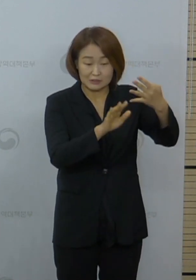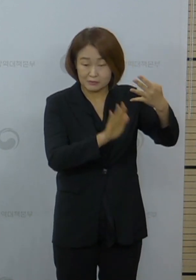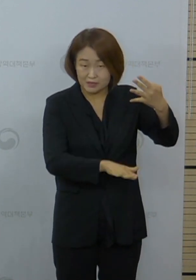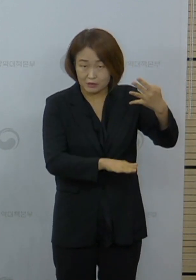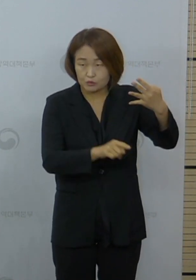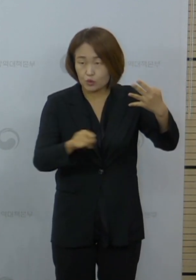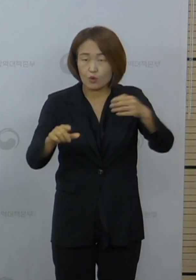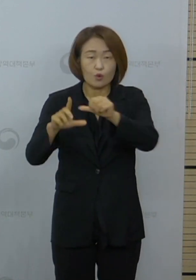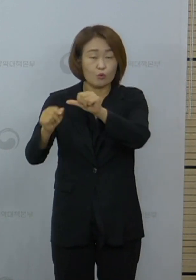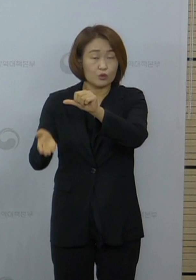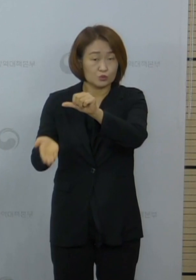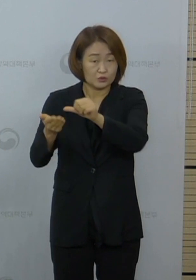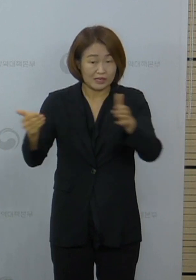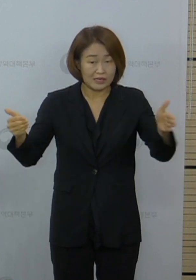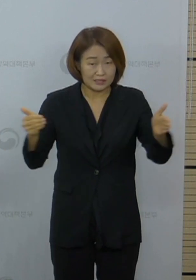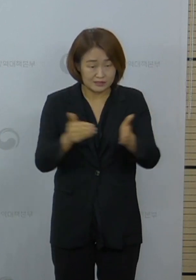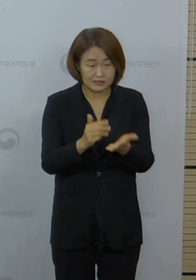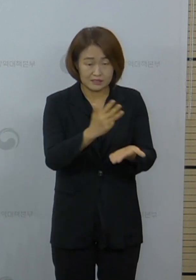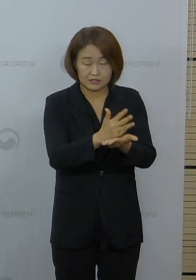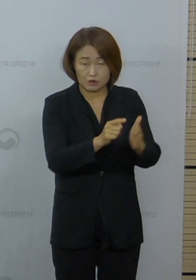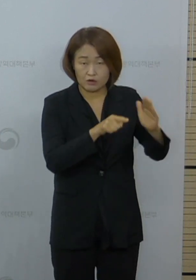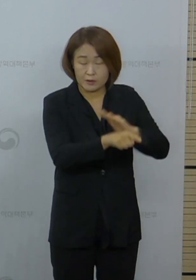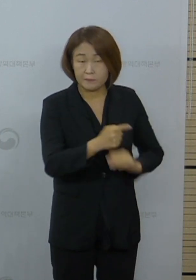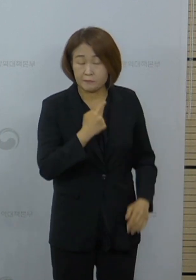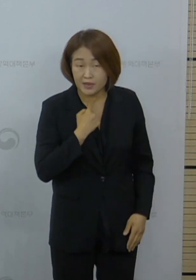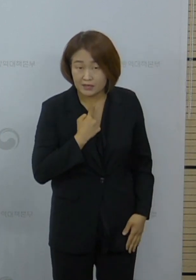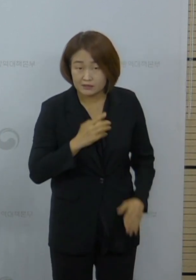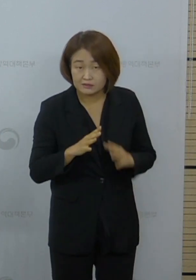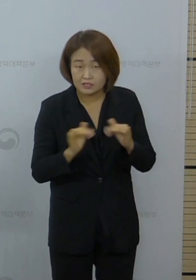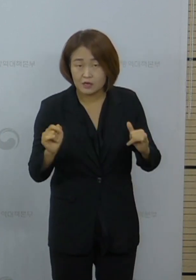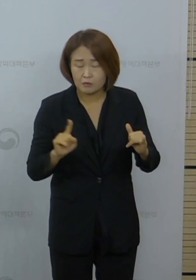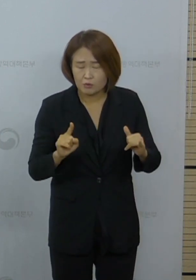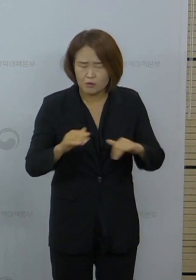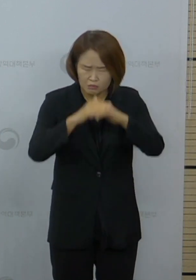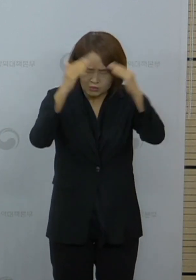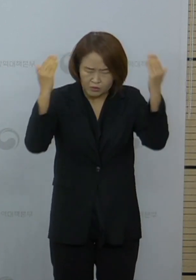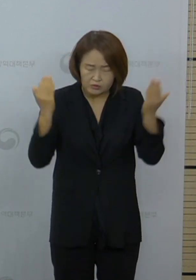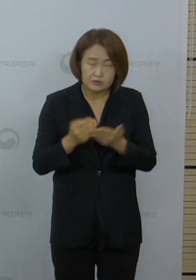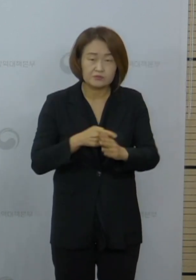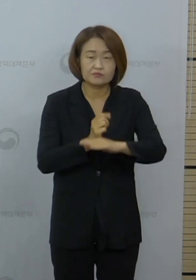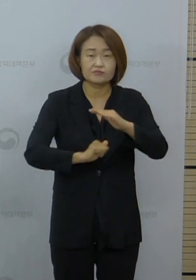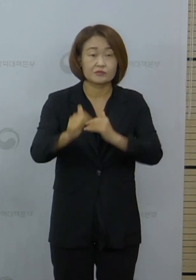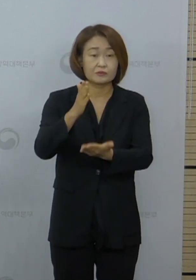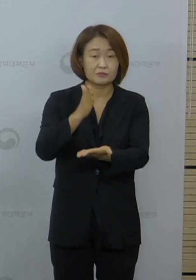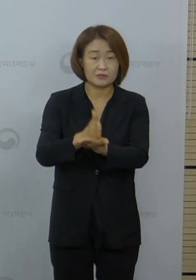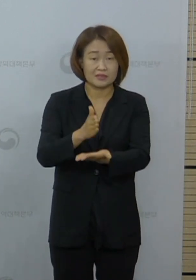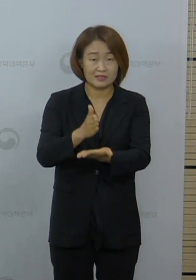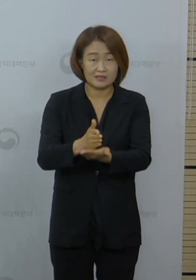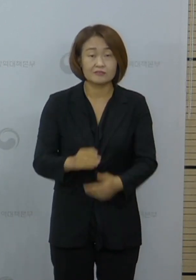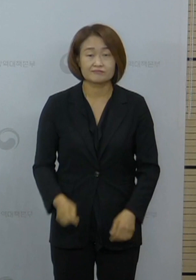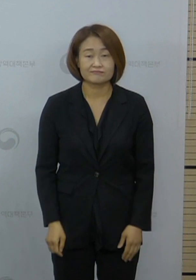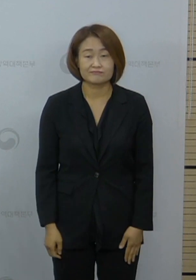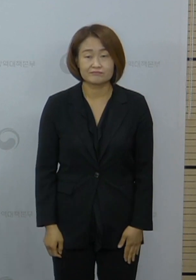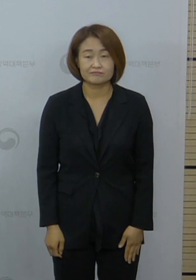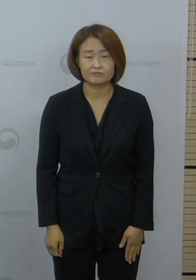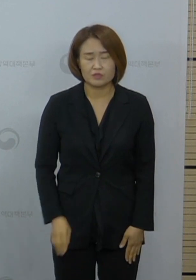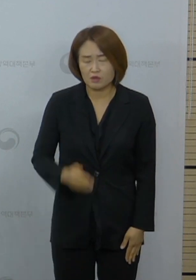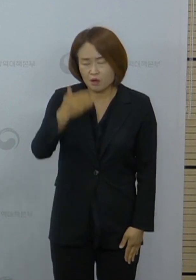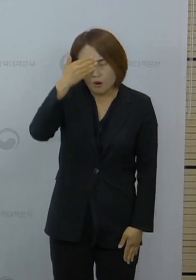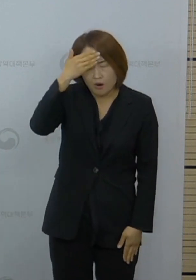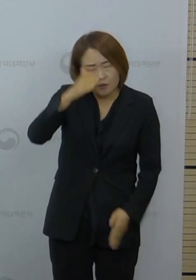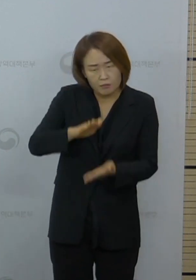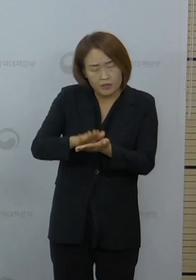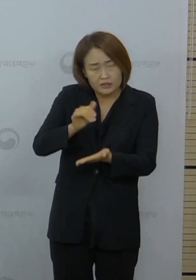이태원 소재 유흥시설을 방문한 분들이라면 모두들 외출을 자제하고 증상